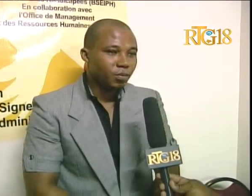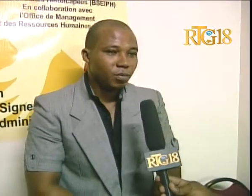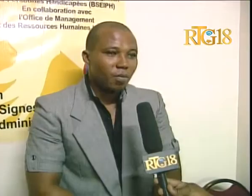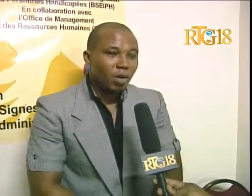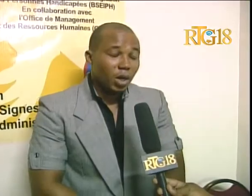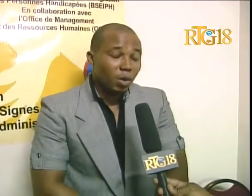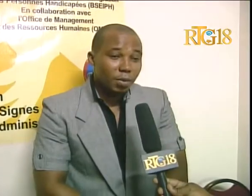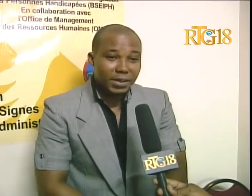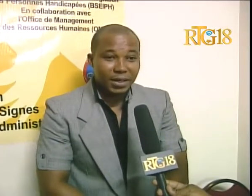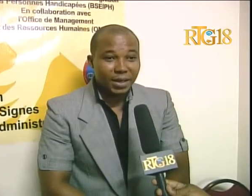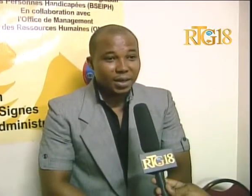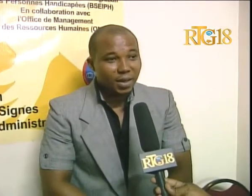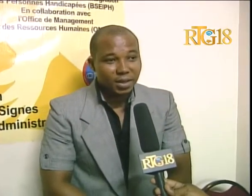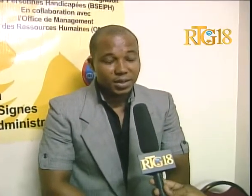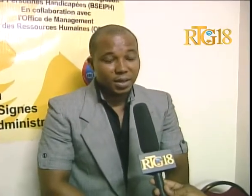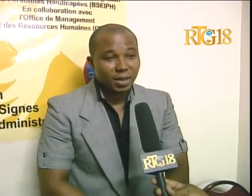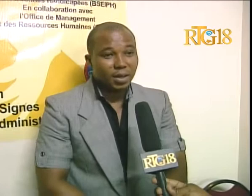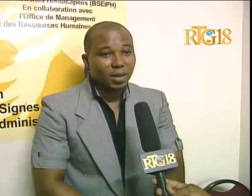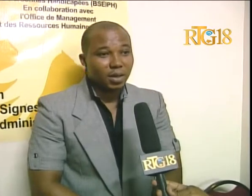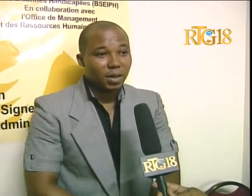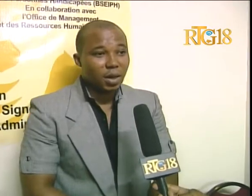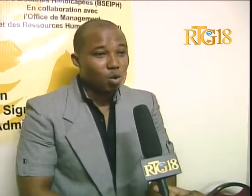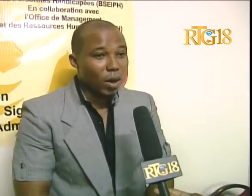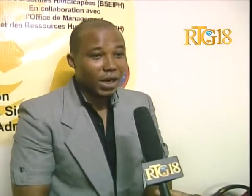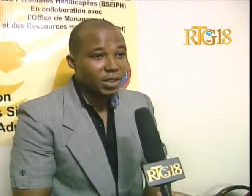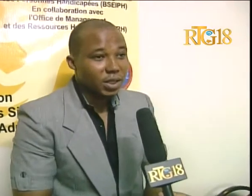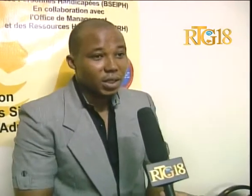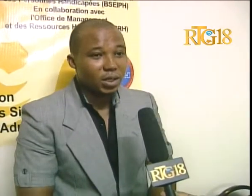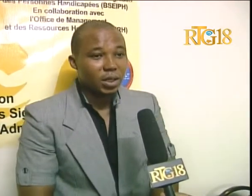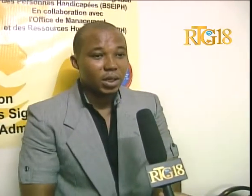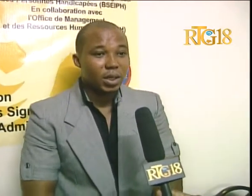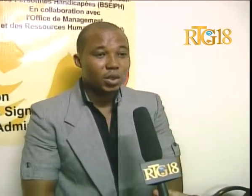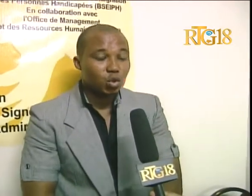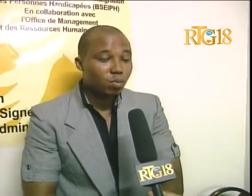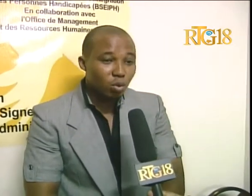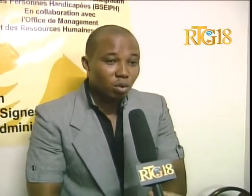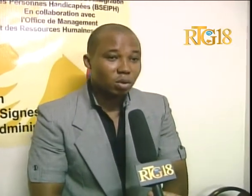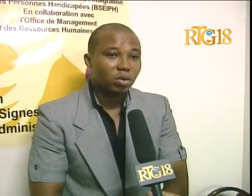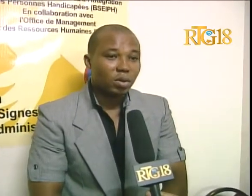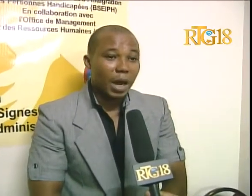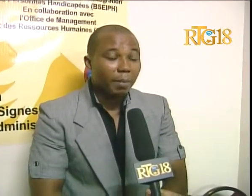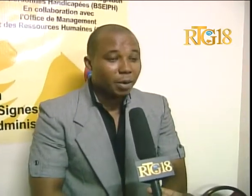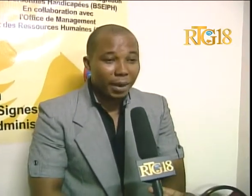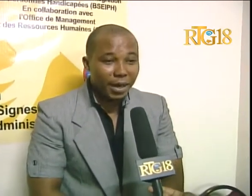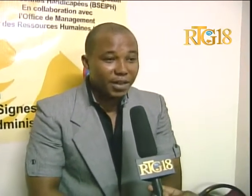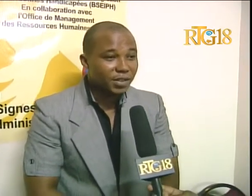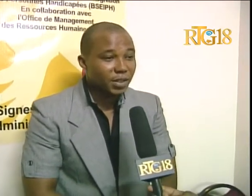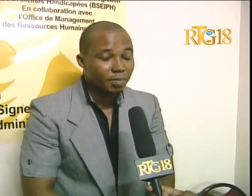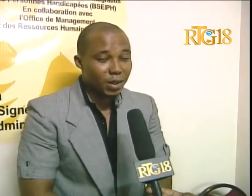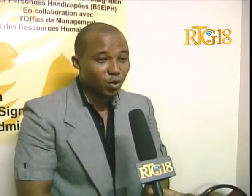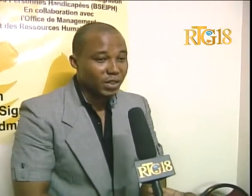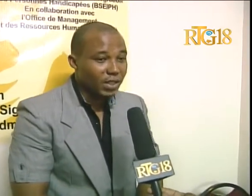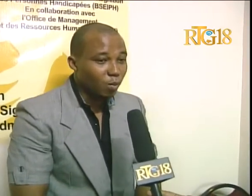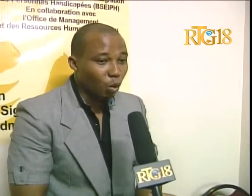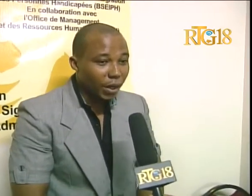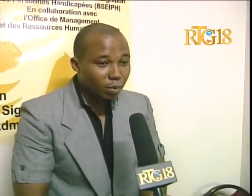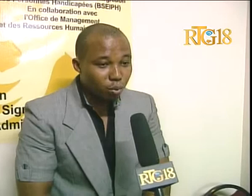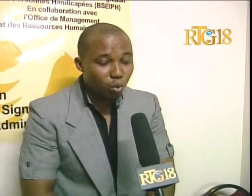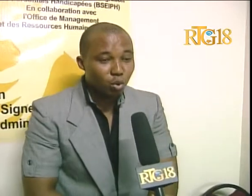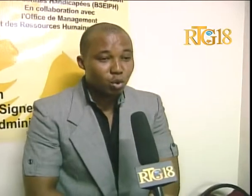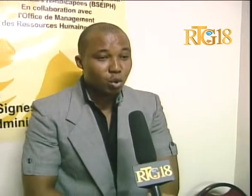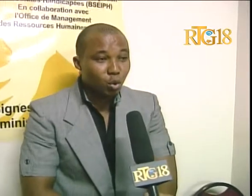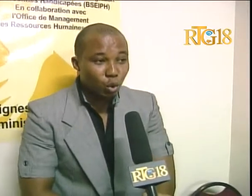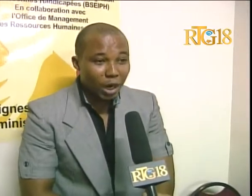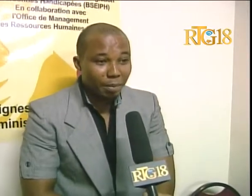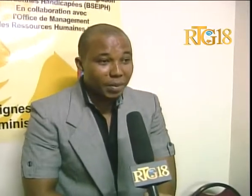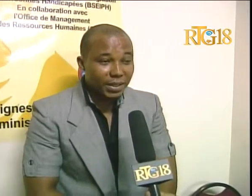mensaj, en general? E di mensaj ali kler, se, ankourajer, e, tout moun, aprenne pa lè lang si, paske se sel mwoyen